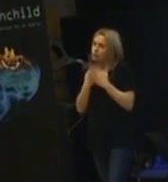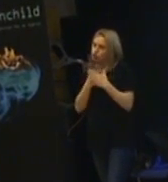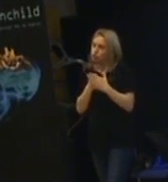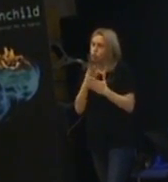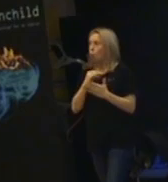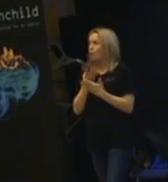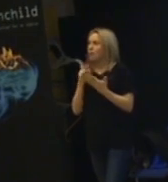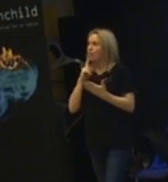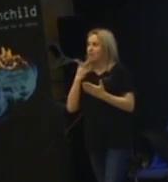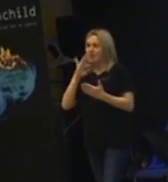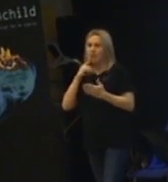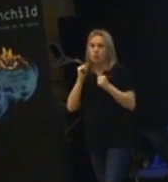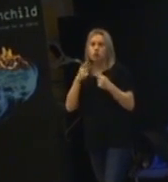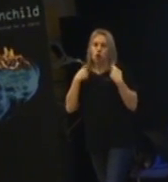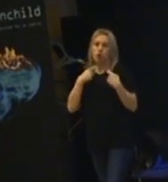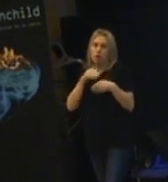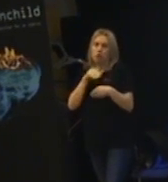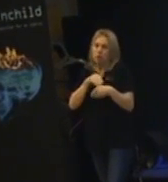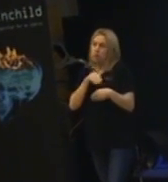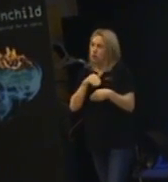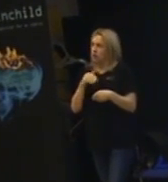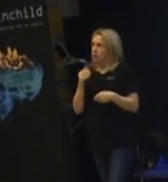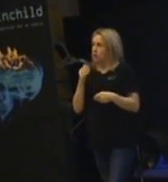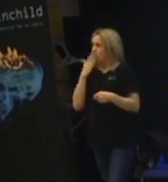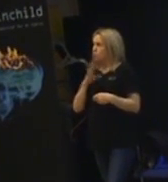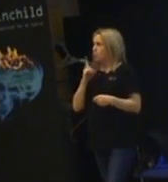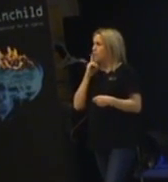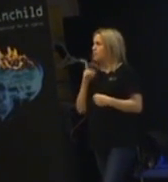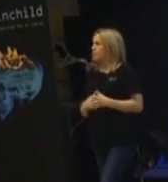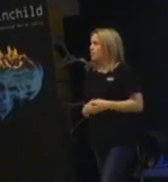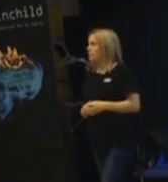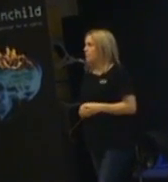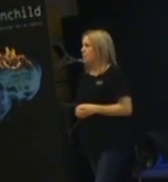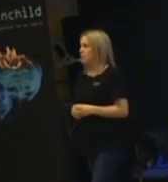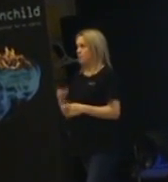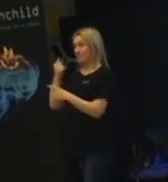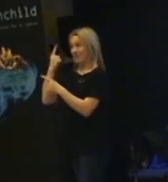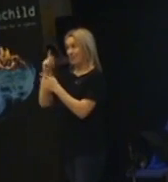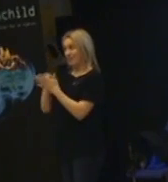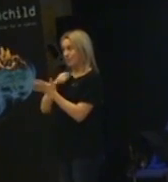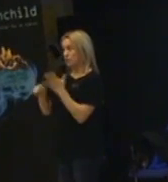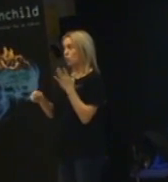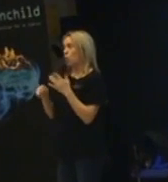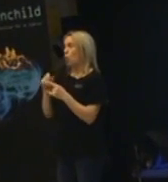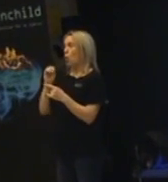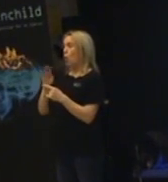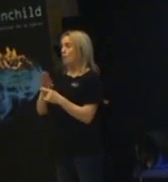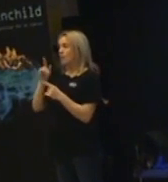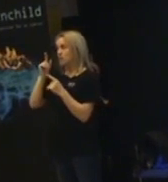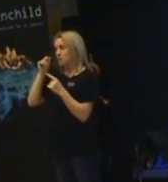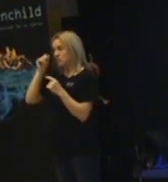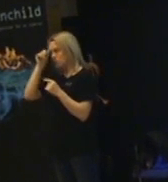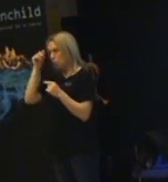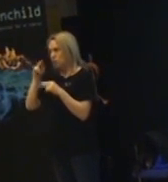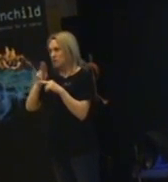föräldern som tjampar och så heller. Utan det kan vara en hjälp. Jag hade bara ett tips på det. Om man har svårt att få dem att sitta